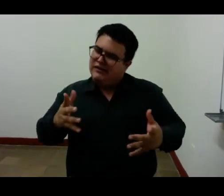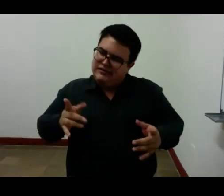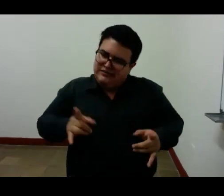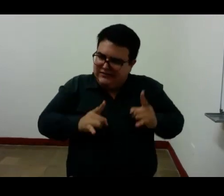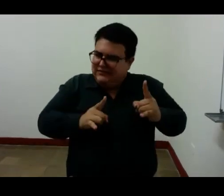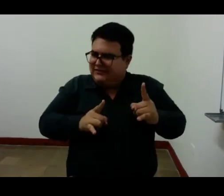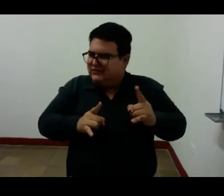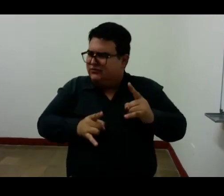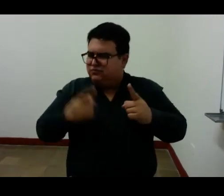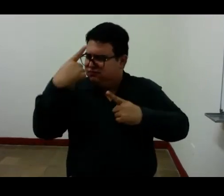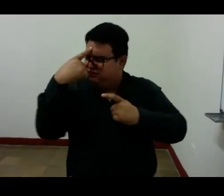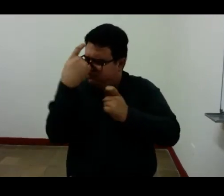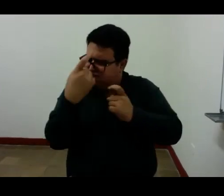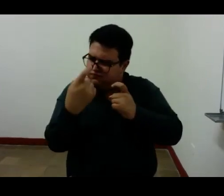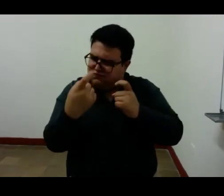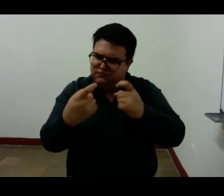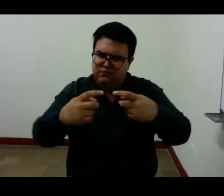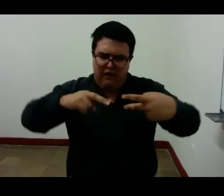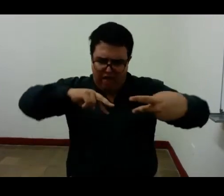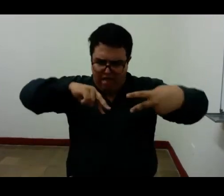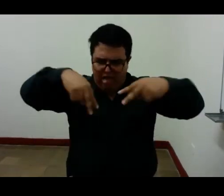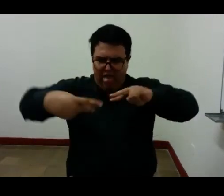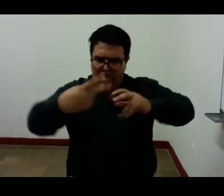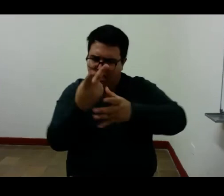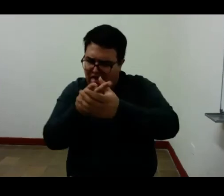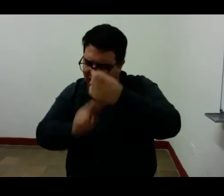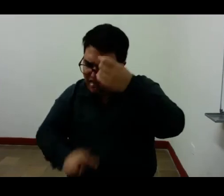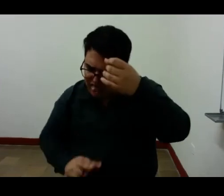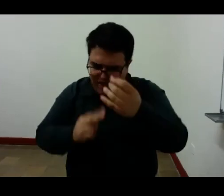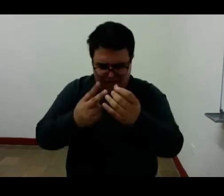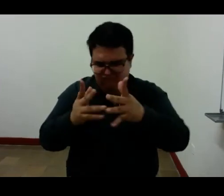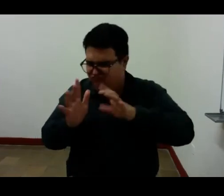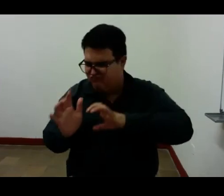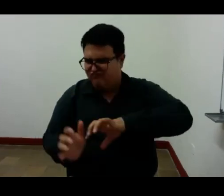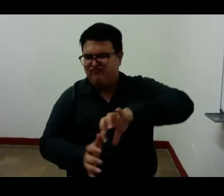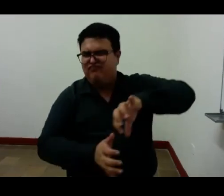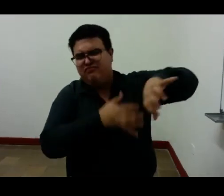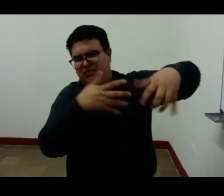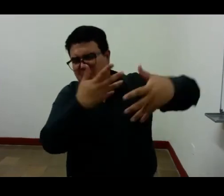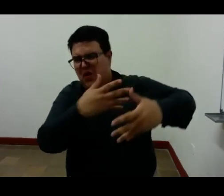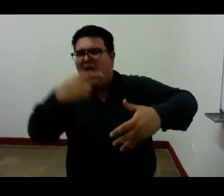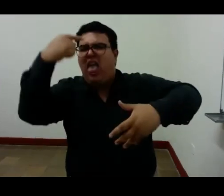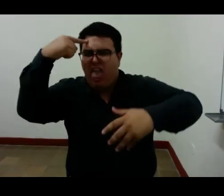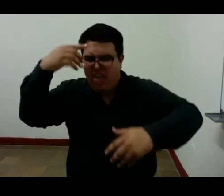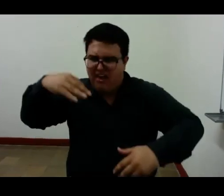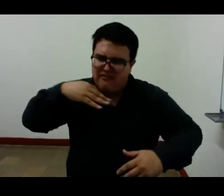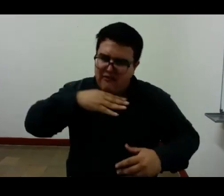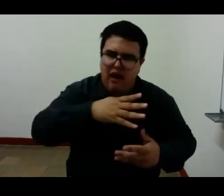cuando se niega la realidad por jugar tomando reales las cosas que no lo son